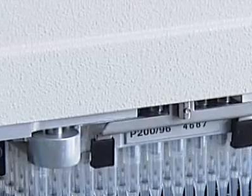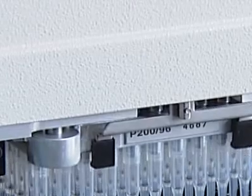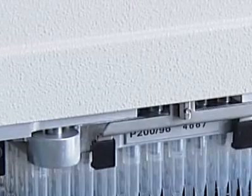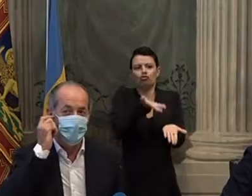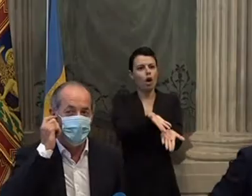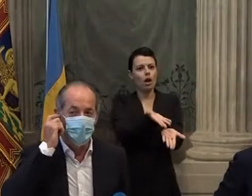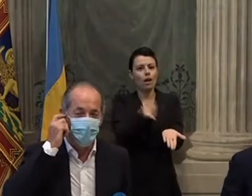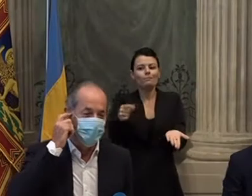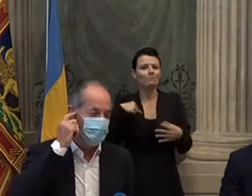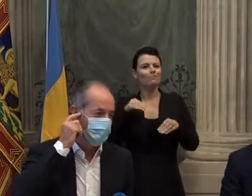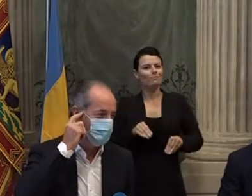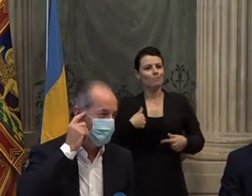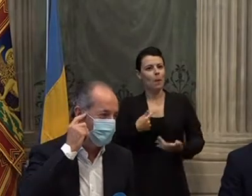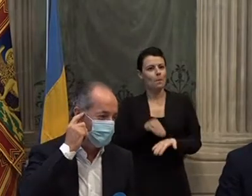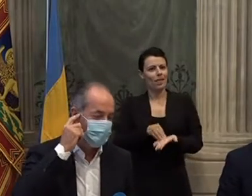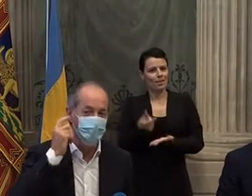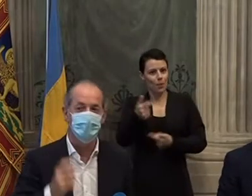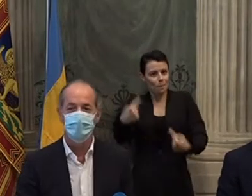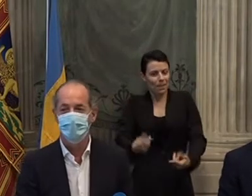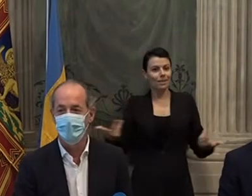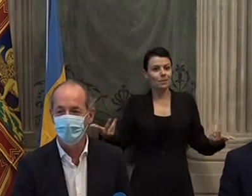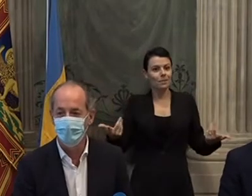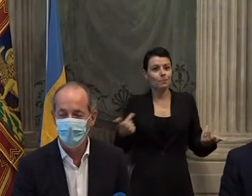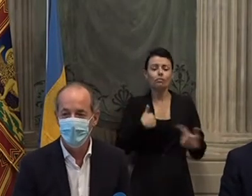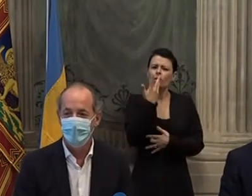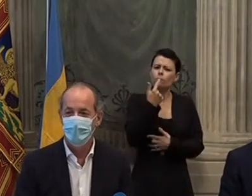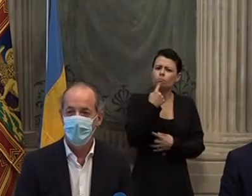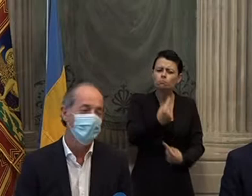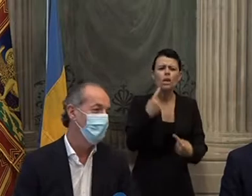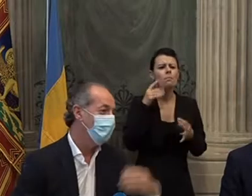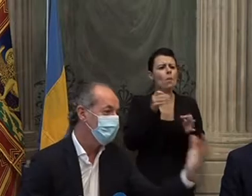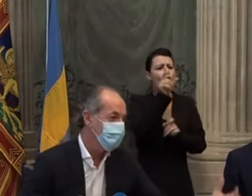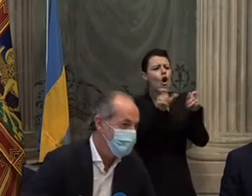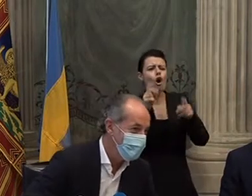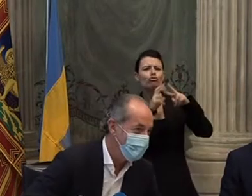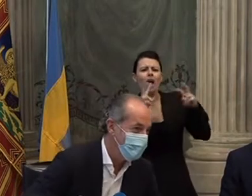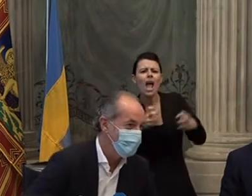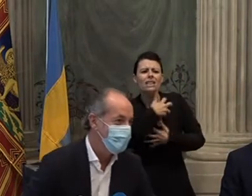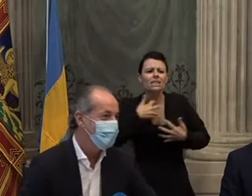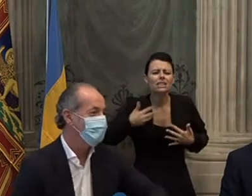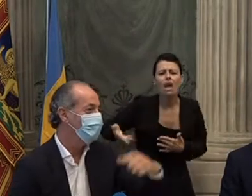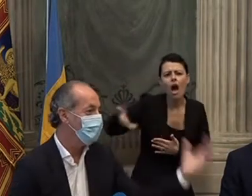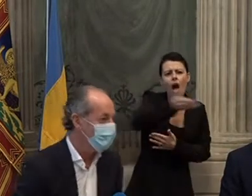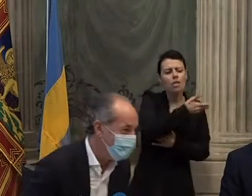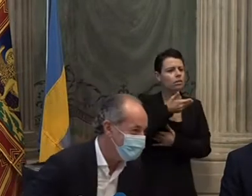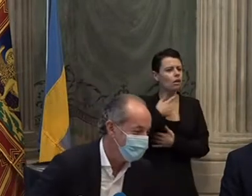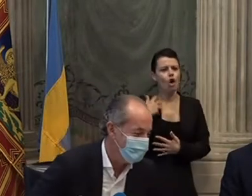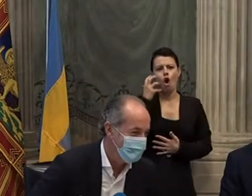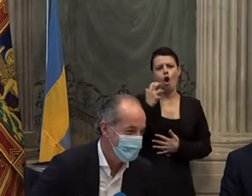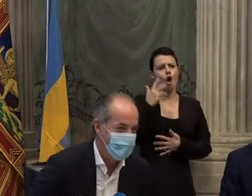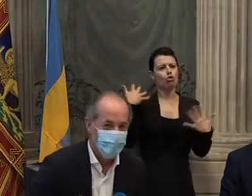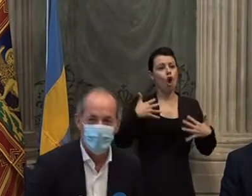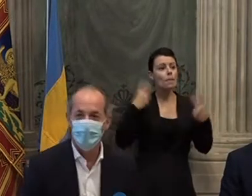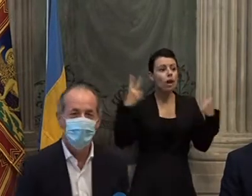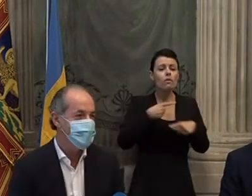tutto Veneto. Io sono orgoglioso di questi scienziati che magari vanno poco sui giornali, che magari sono poco noti,